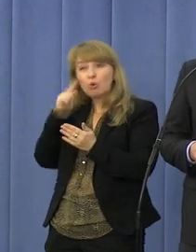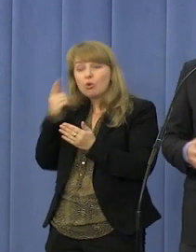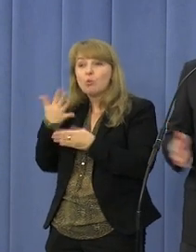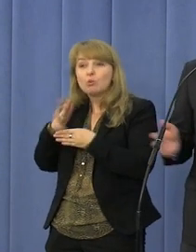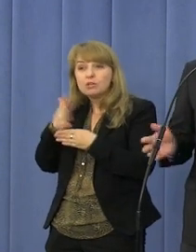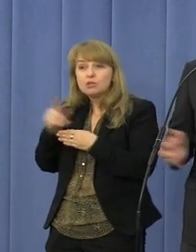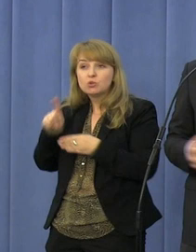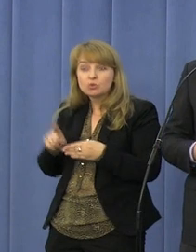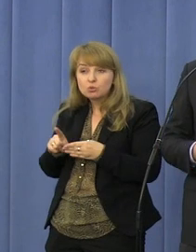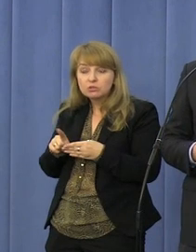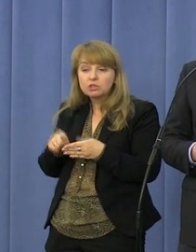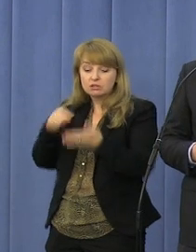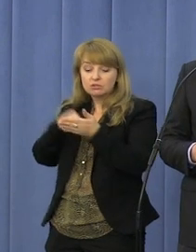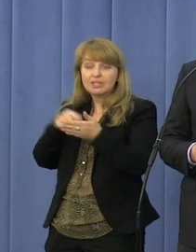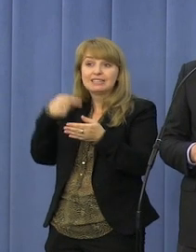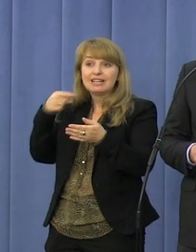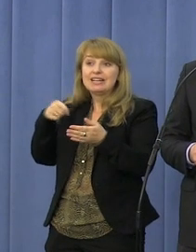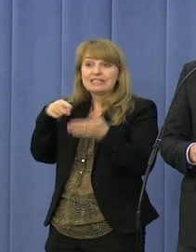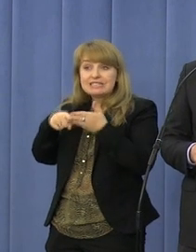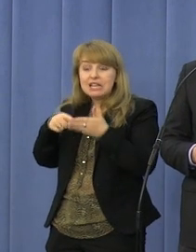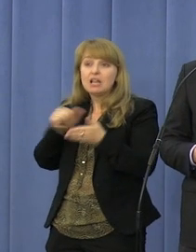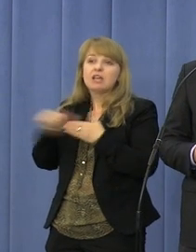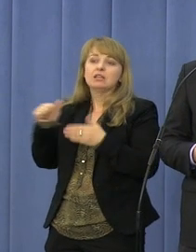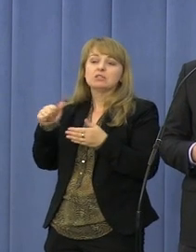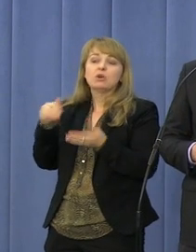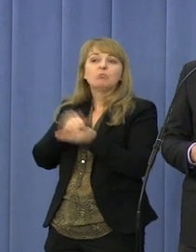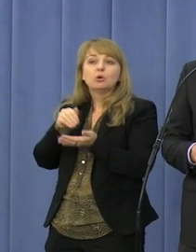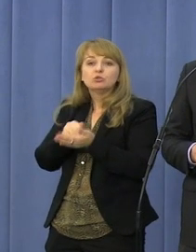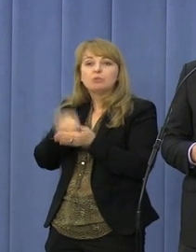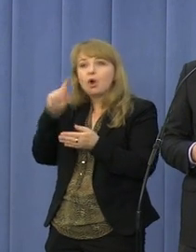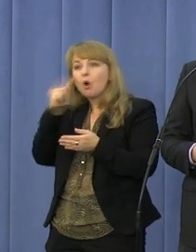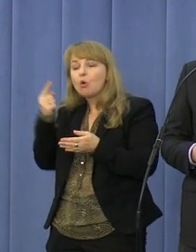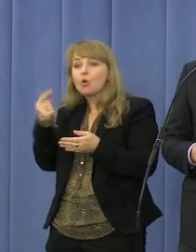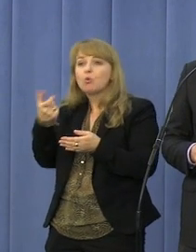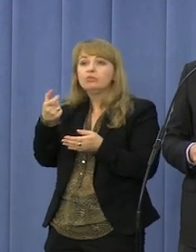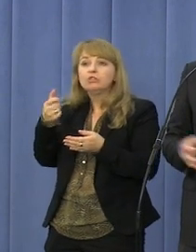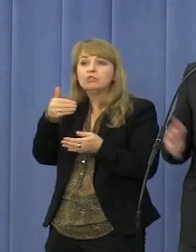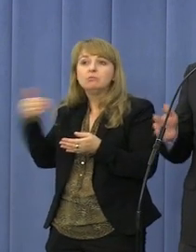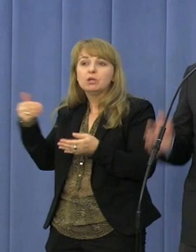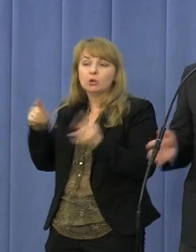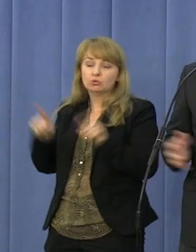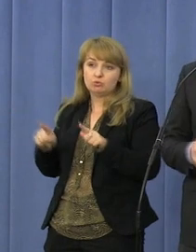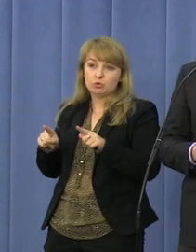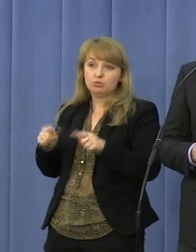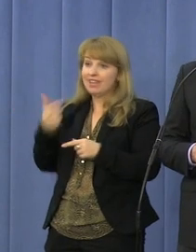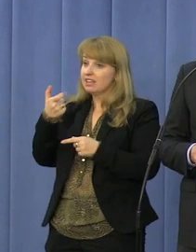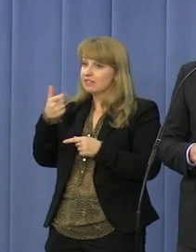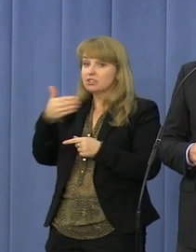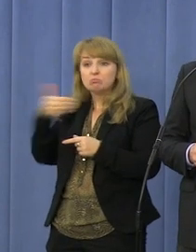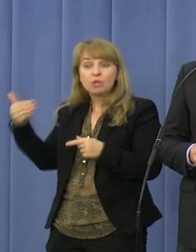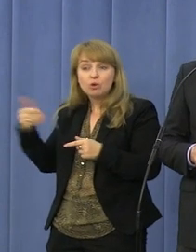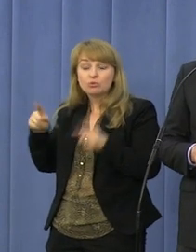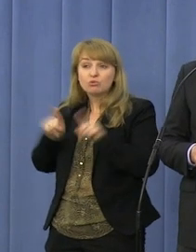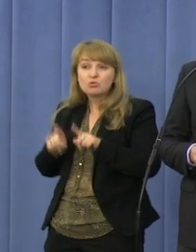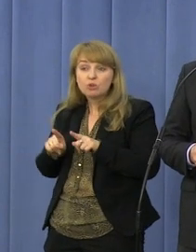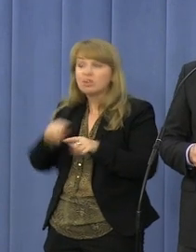no to na ten cel potrzebnych jest zaledwie 200 milionów złotych. Za 200 milionów złotych